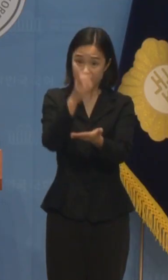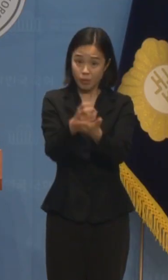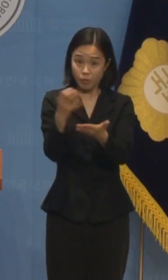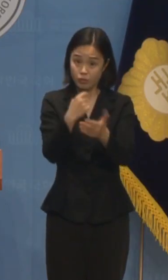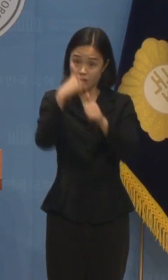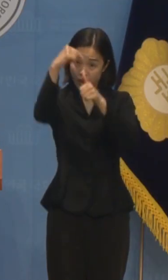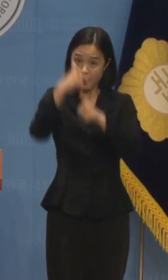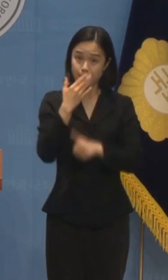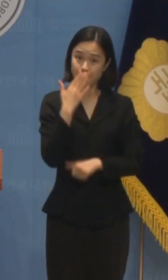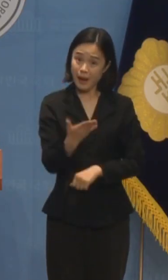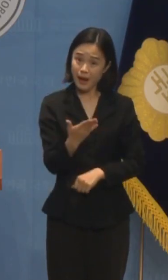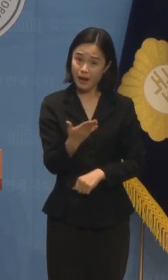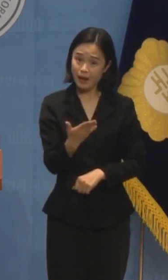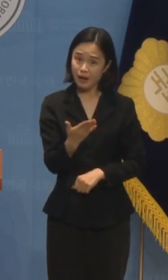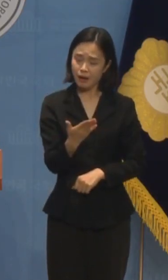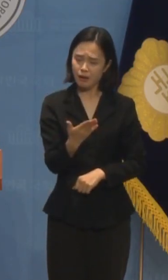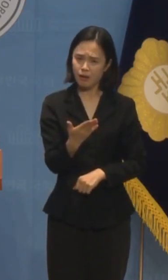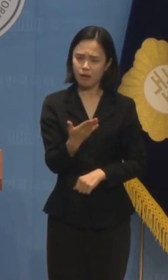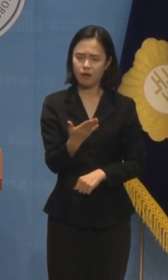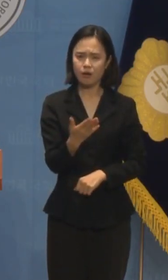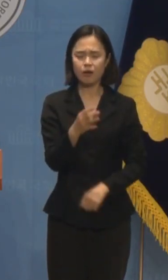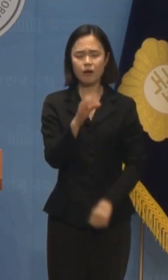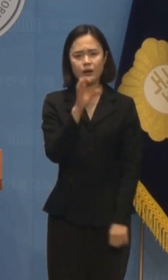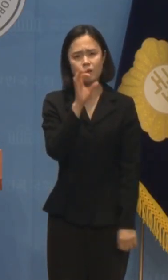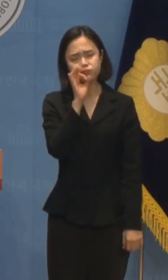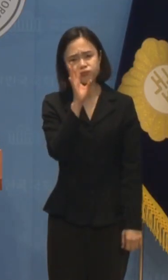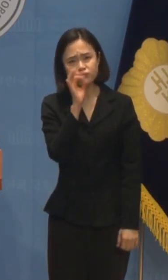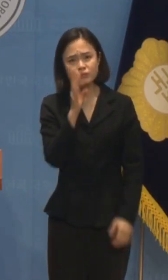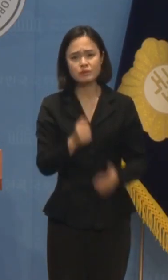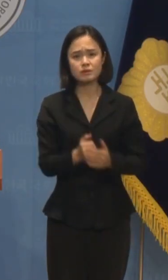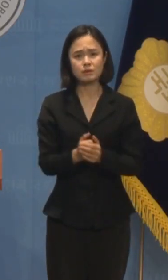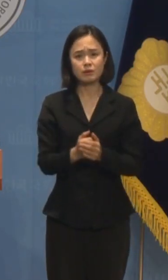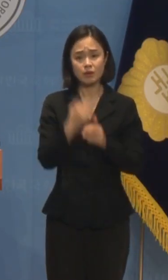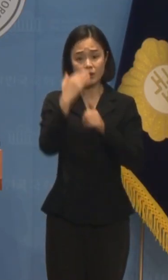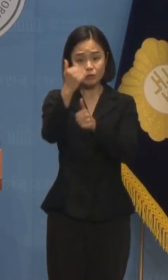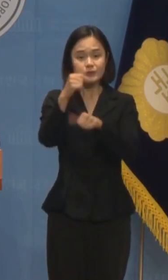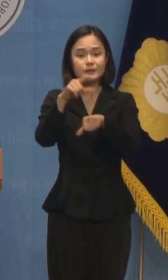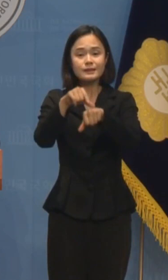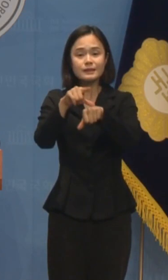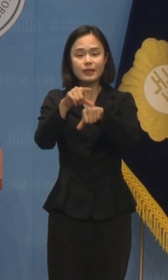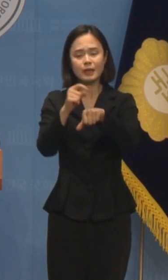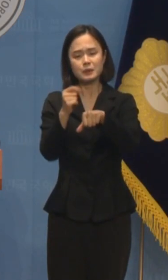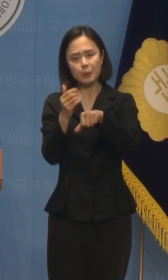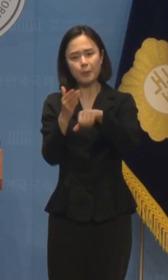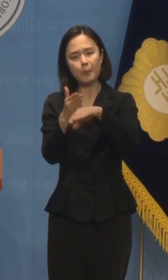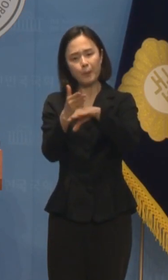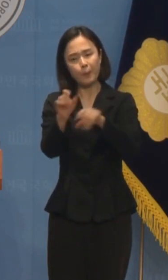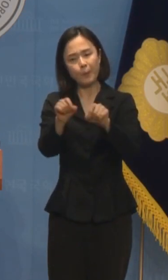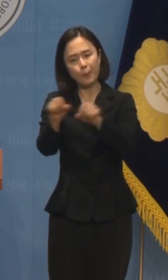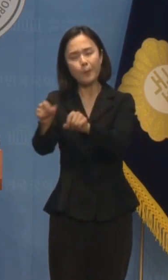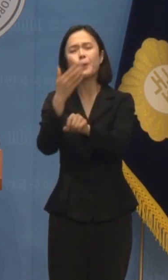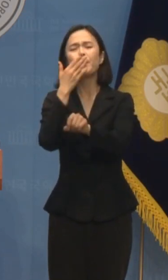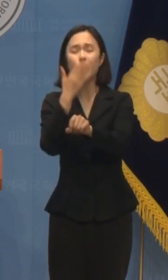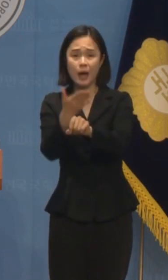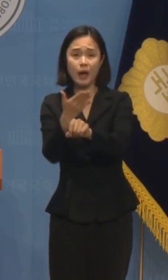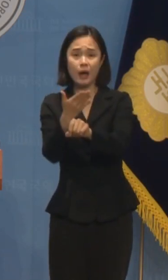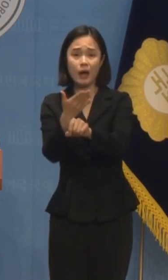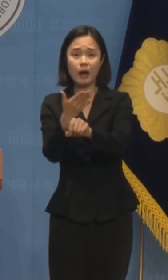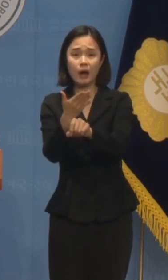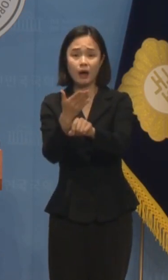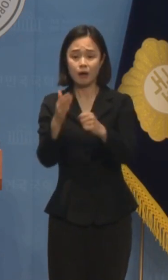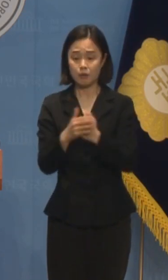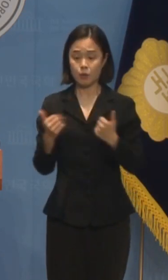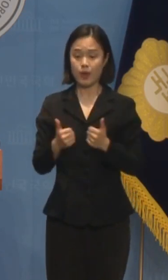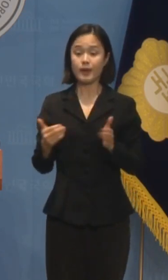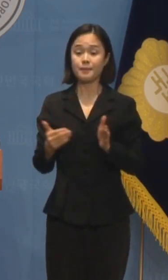출석하는 사람 사정에 따라서 더 빨리 갈 수도 있고 더 늦게 갈 수도 있는 것이지 그래서 조금 늦게 갈